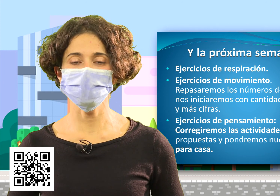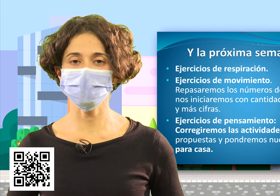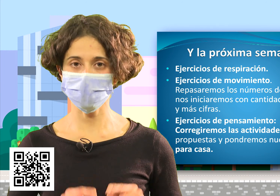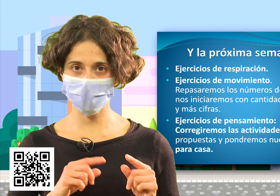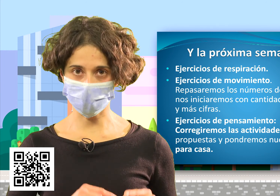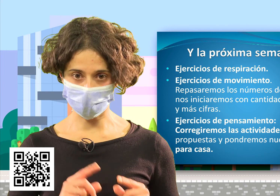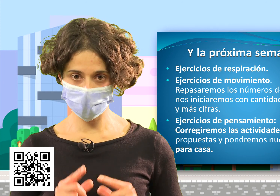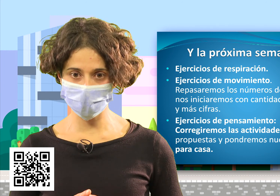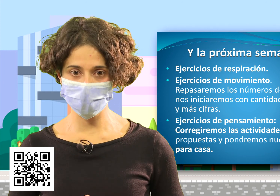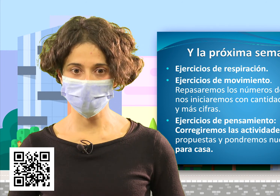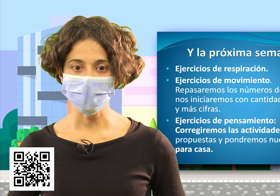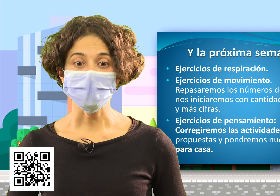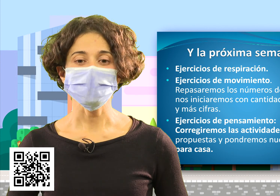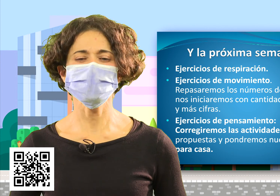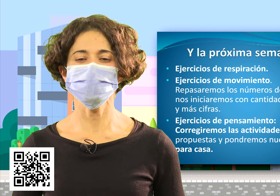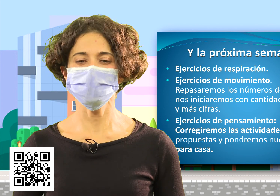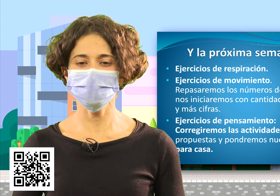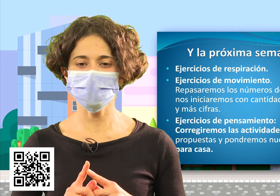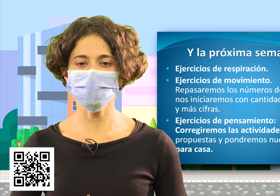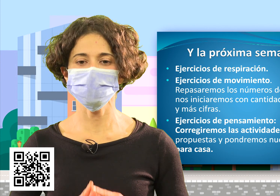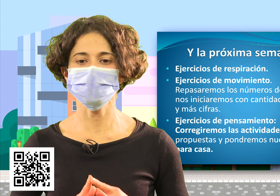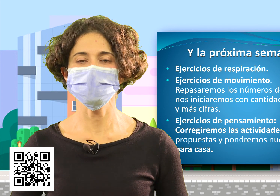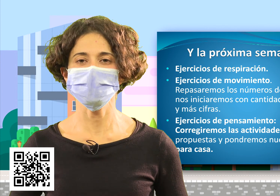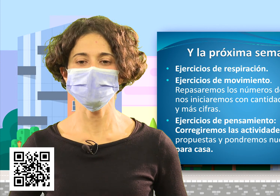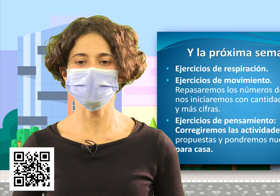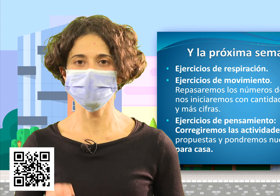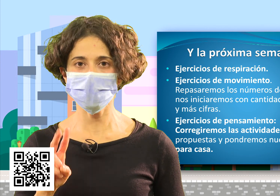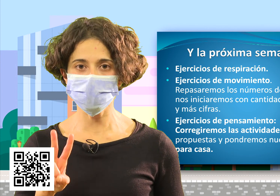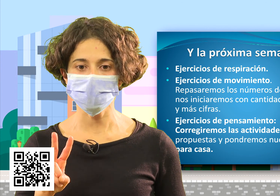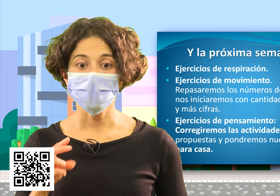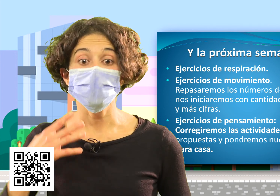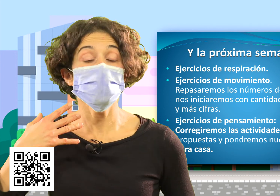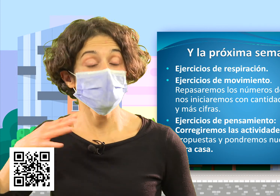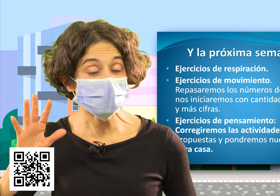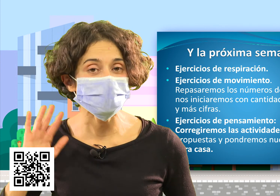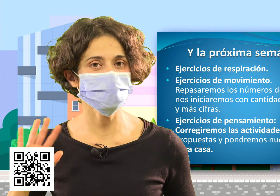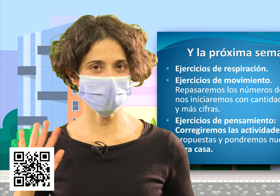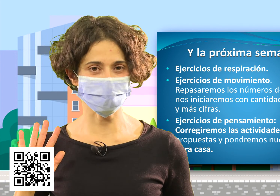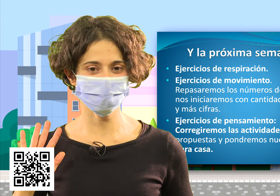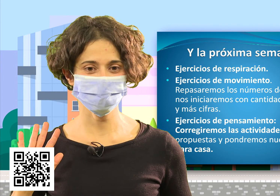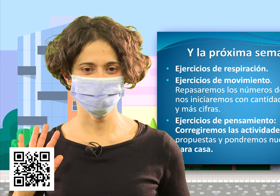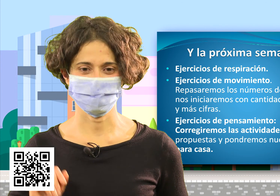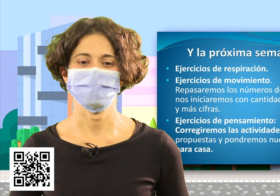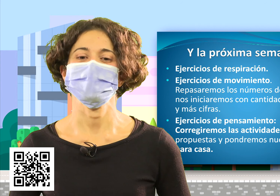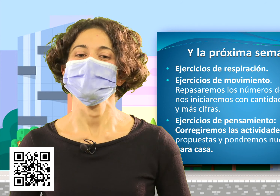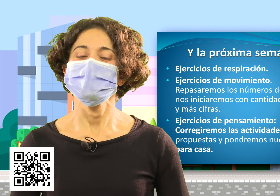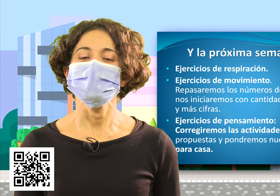los números del 0 al 9 y nos iniciaremos con cantidades de 2 o más cifras.